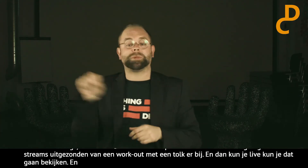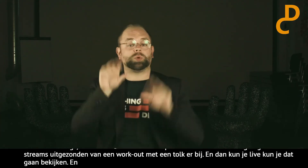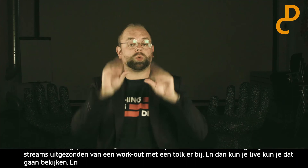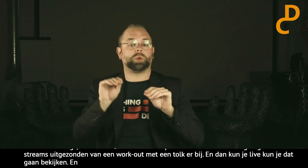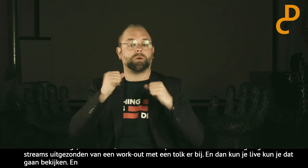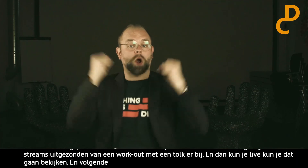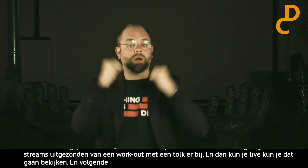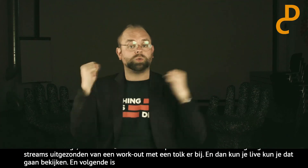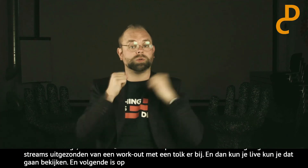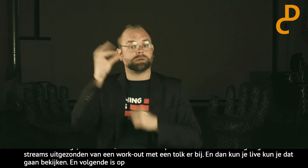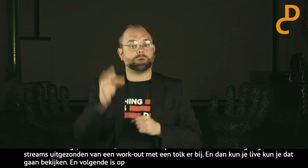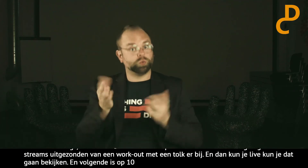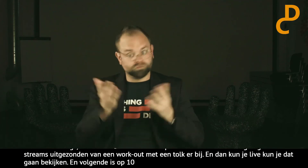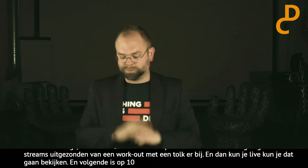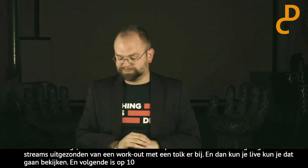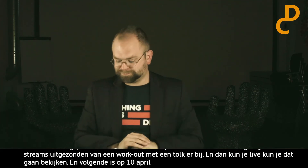via Facebook kan je dus meedoen met de workouts thuis.